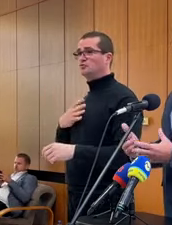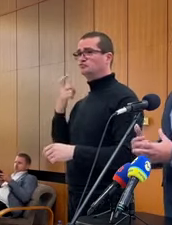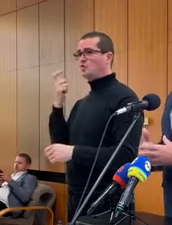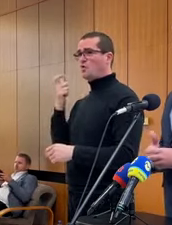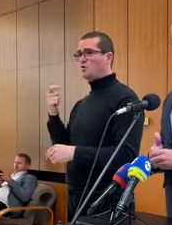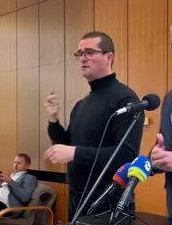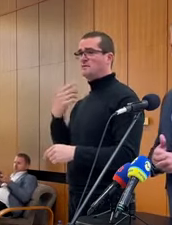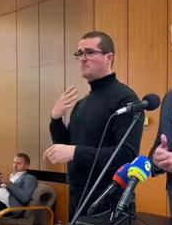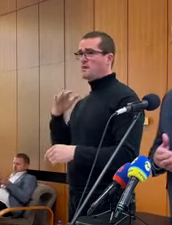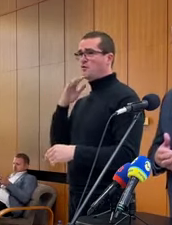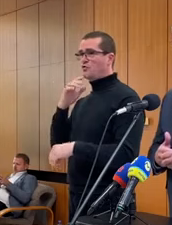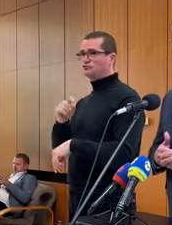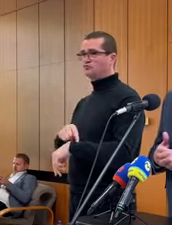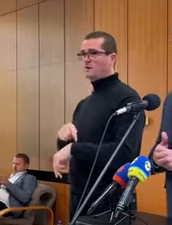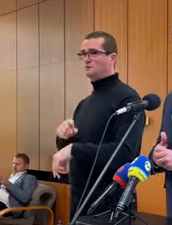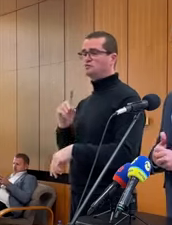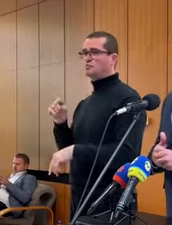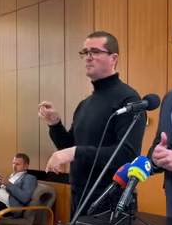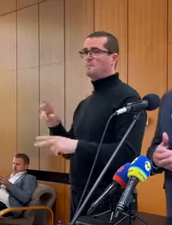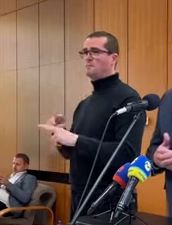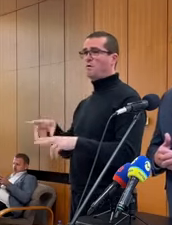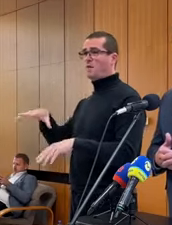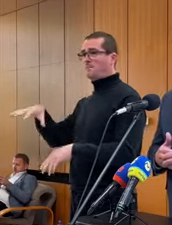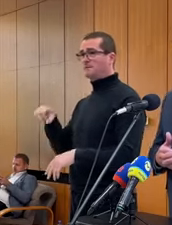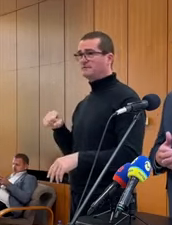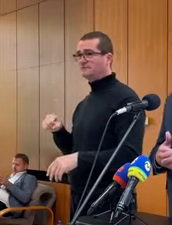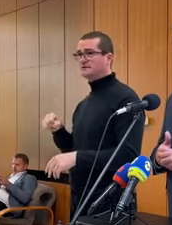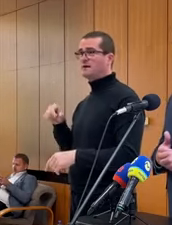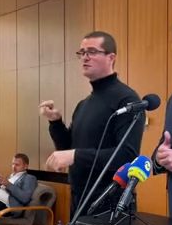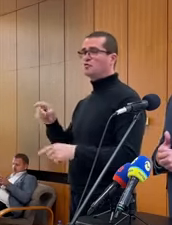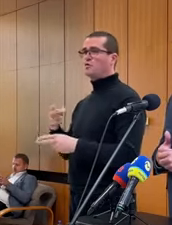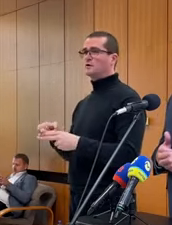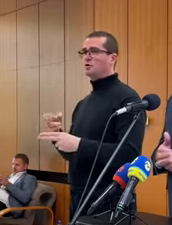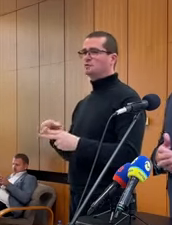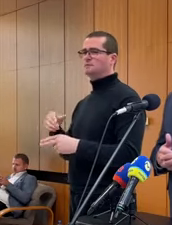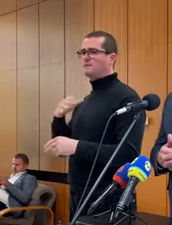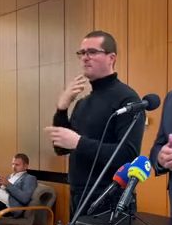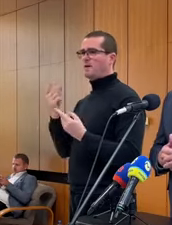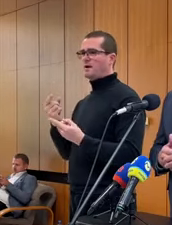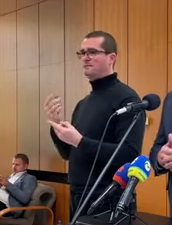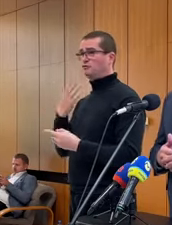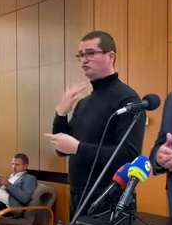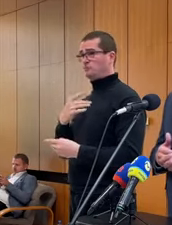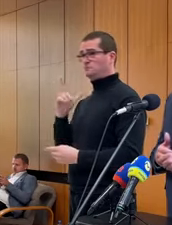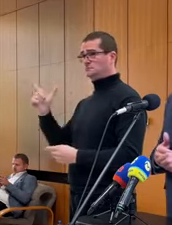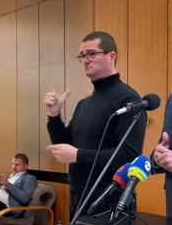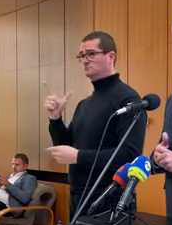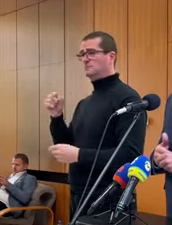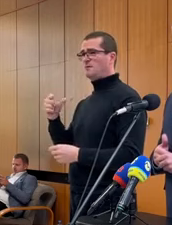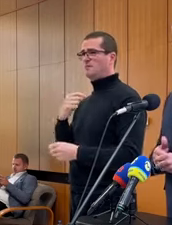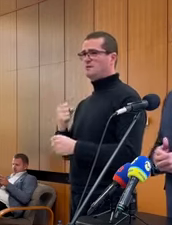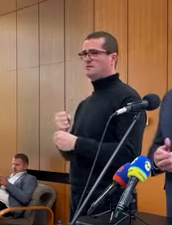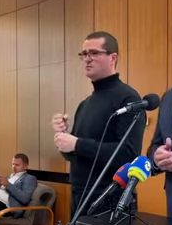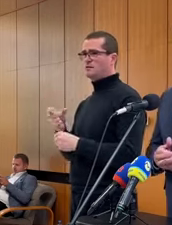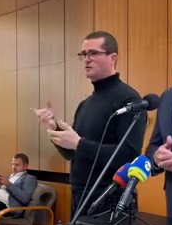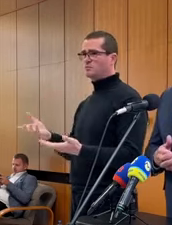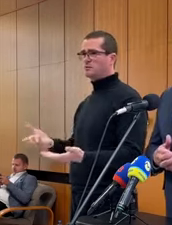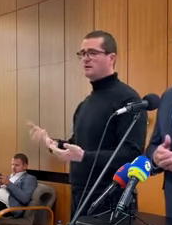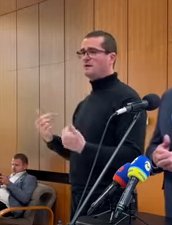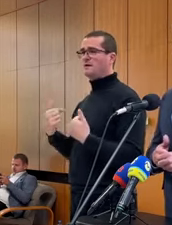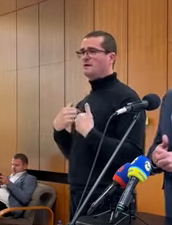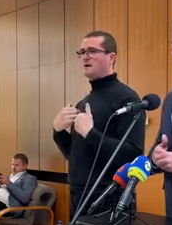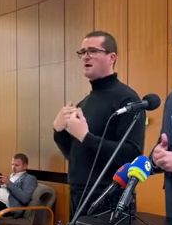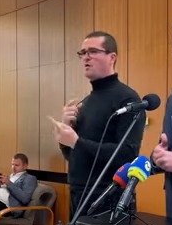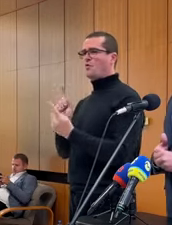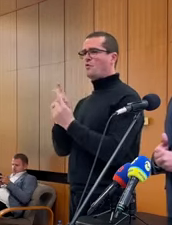nemali dostatok času, aby si ich mohli prevziať. Toto riešime veľmi aktivne s Českou stranou, aby toto nerobili. Ja